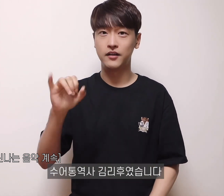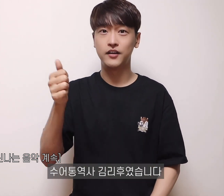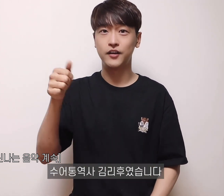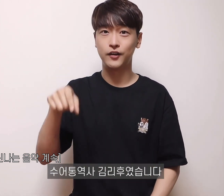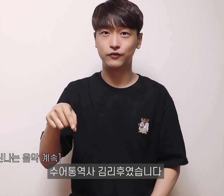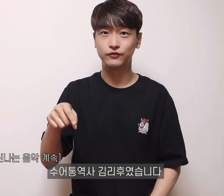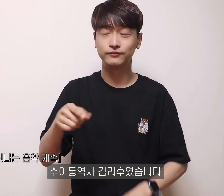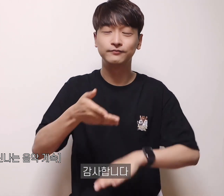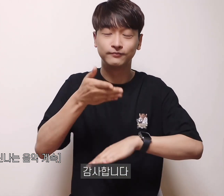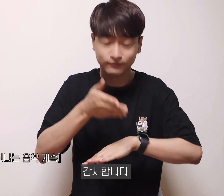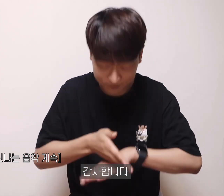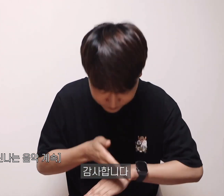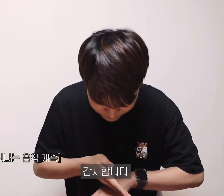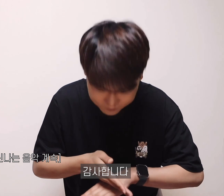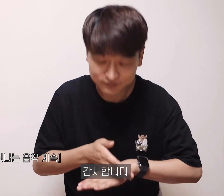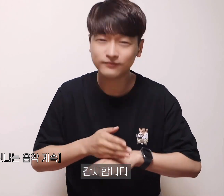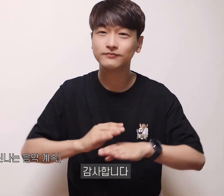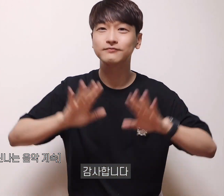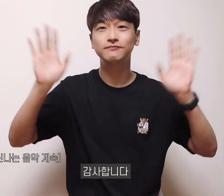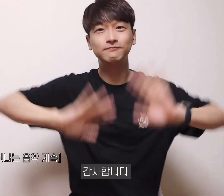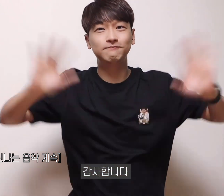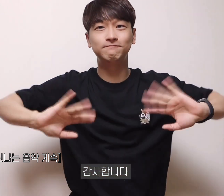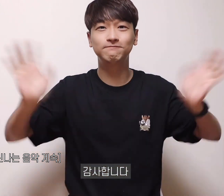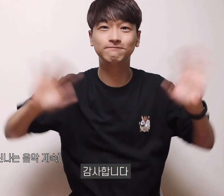고맙습니다 고맙습니다 고맙습니다